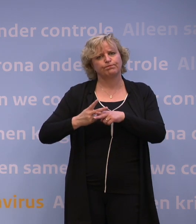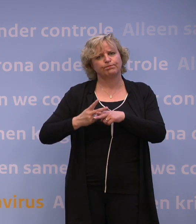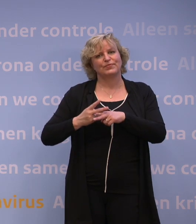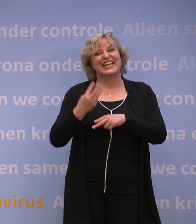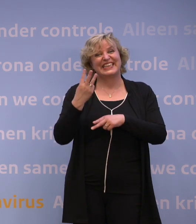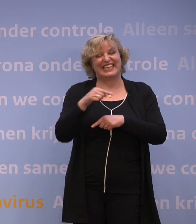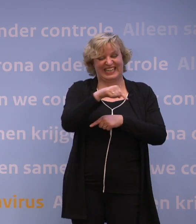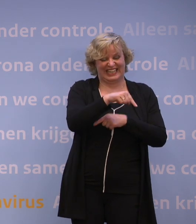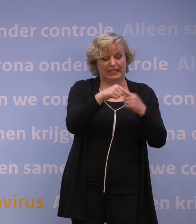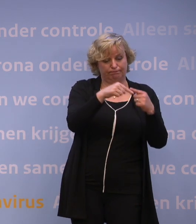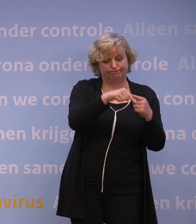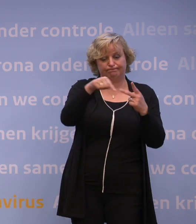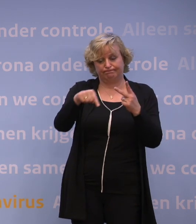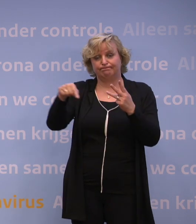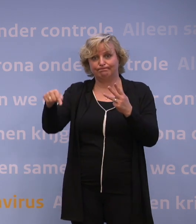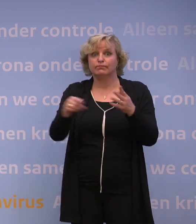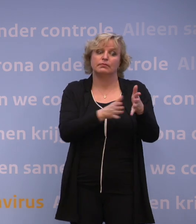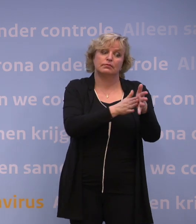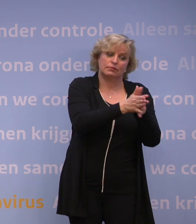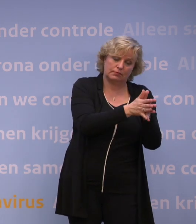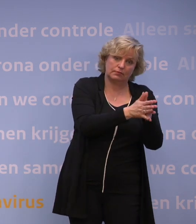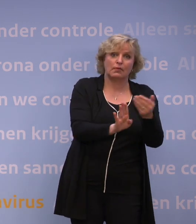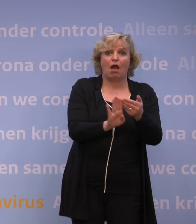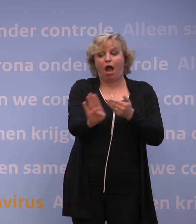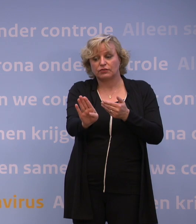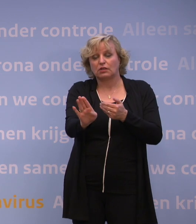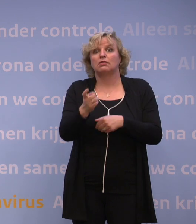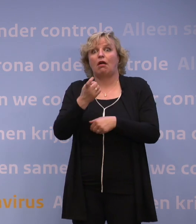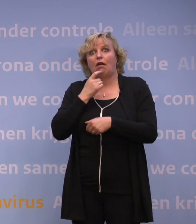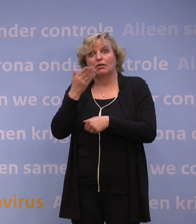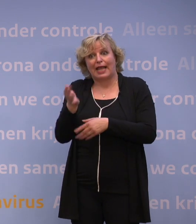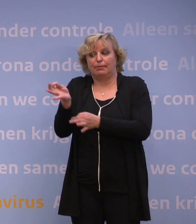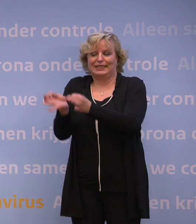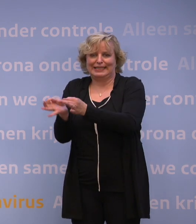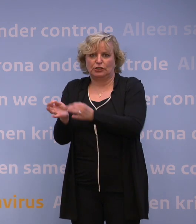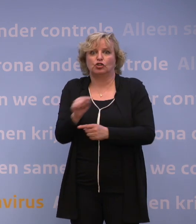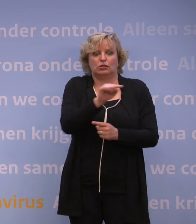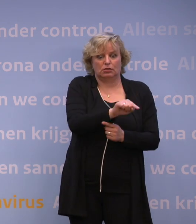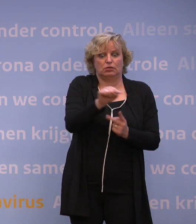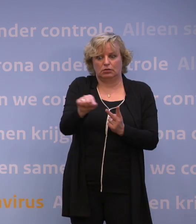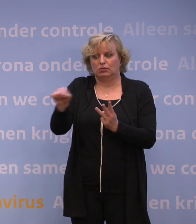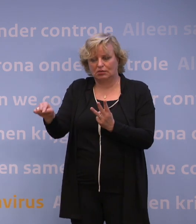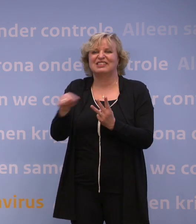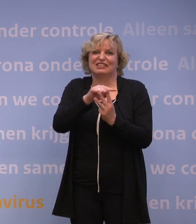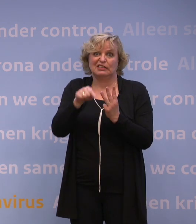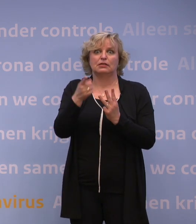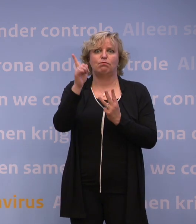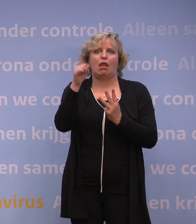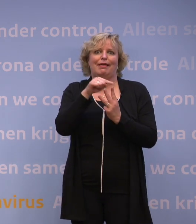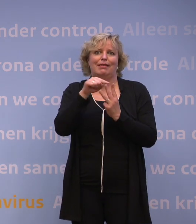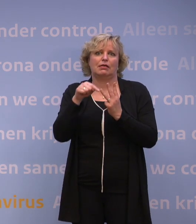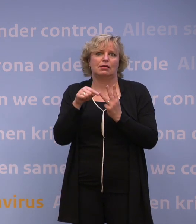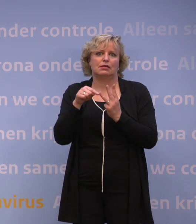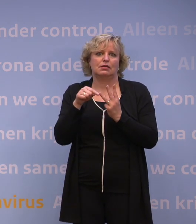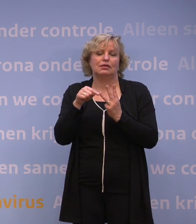voorwaarden. Dus je handen wassen, afstand houden en testen bij klachten. Dat is echt ontzettend belangrijk, want op die manier doe je